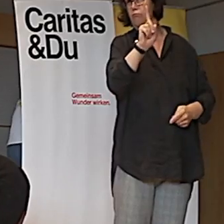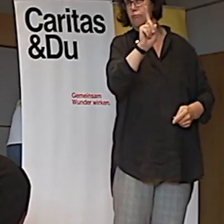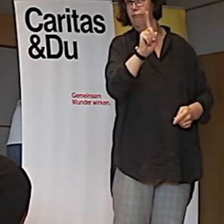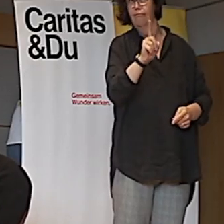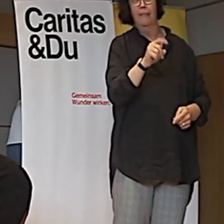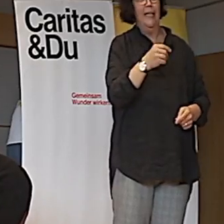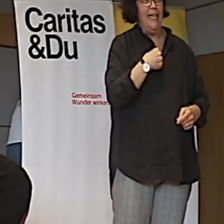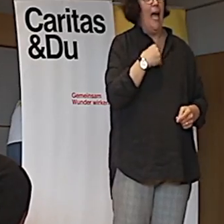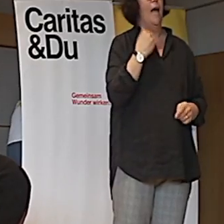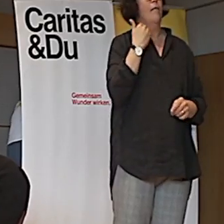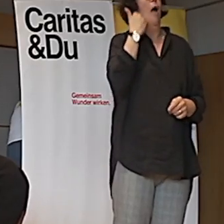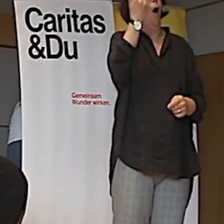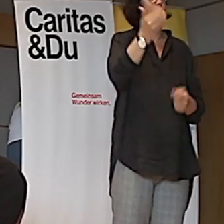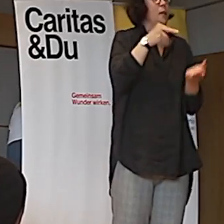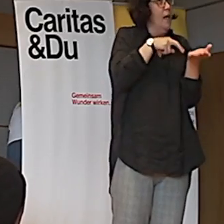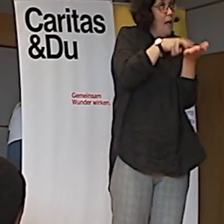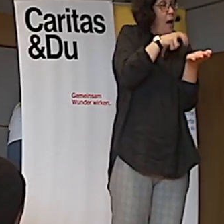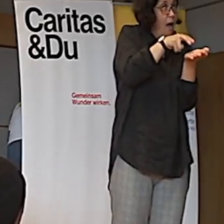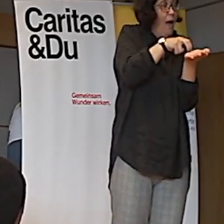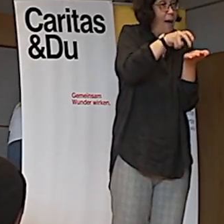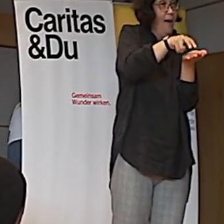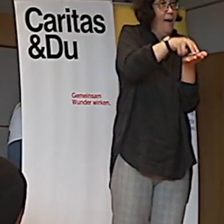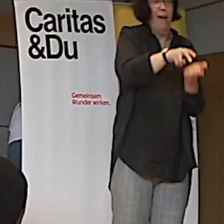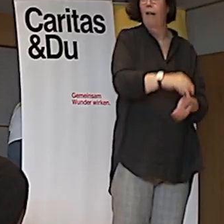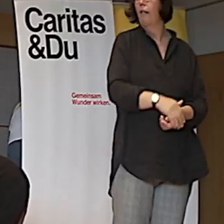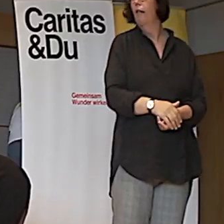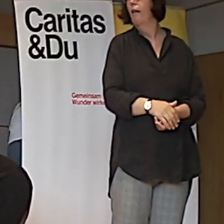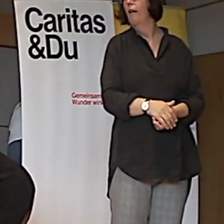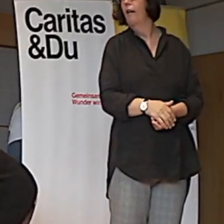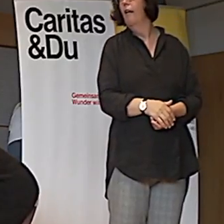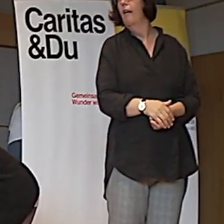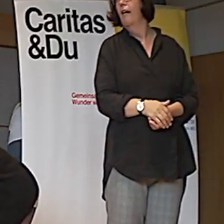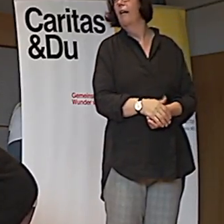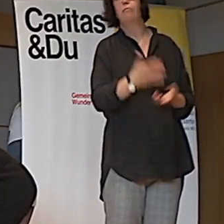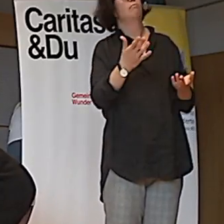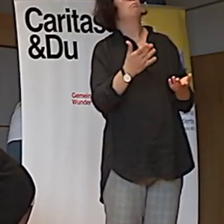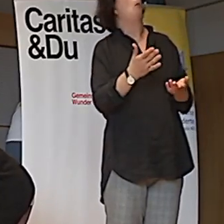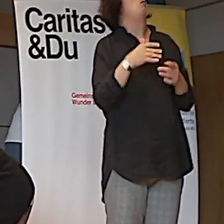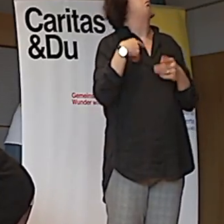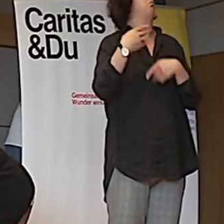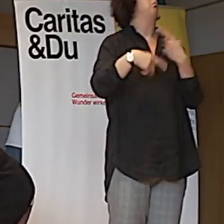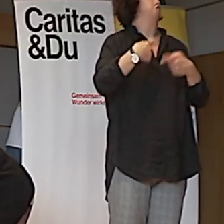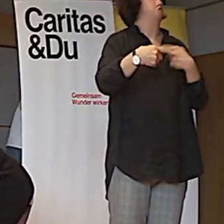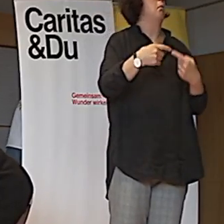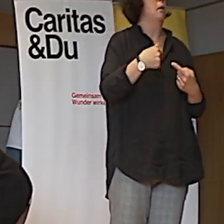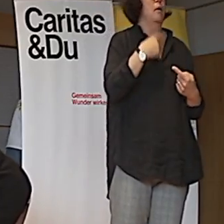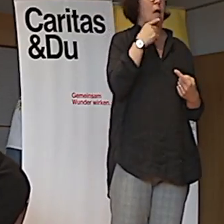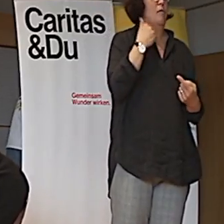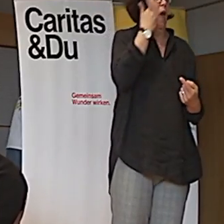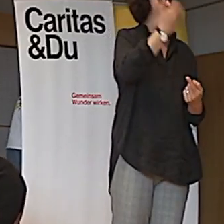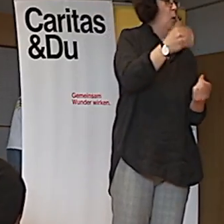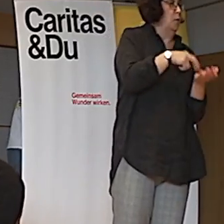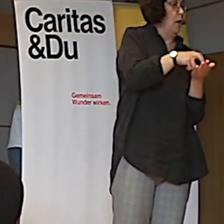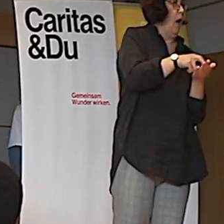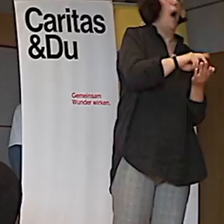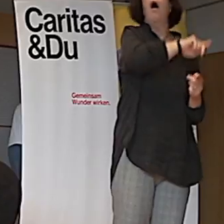Mädels, bin heimgegangen. Und ich weiß nicht, ich soll nicht sagen, ja genau, wenn ich sage, bin heimgegangen, glauben sie auch wieder, ich bin mit der U